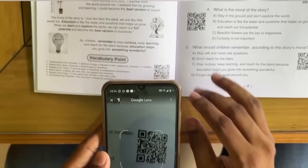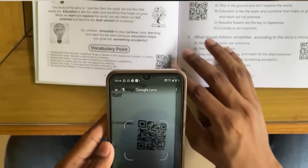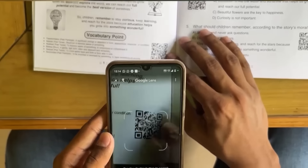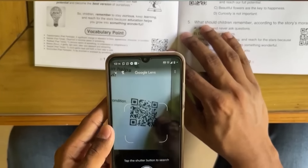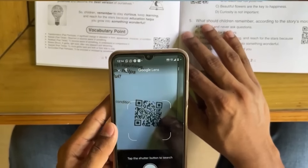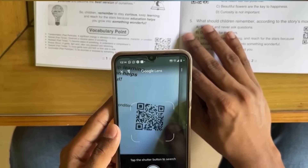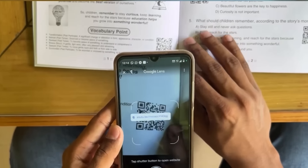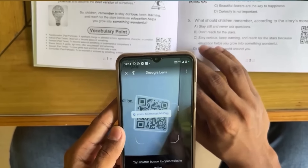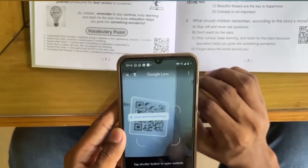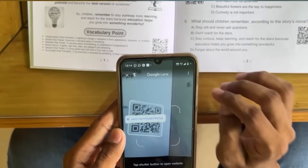हैं, हैंais डांकारीulty कर हैं, और